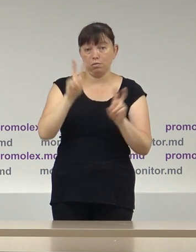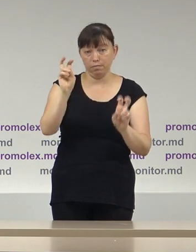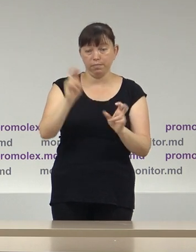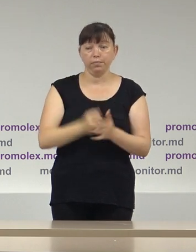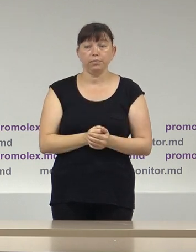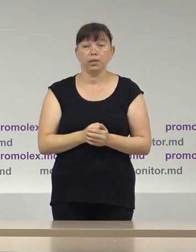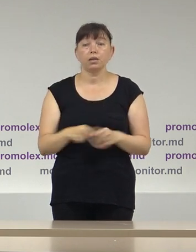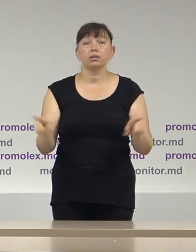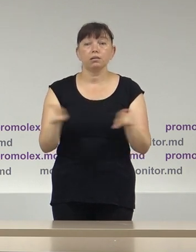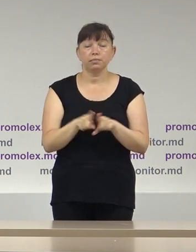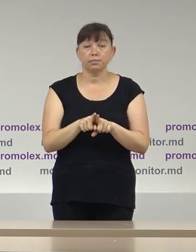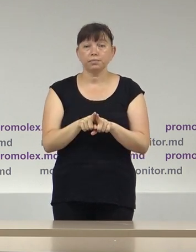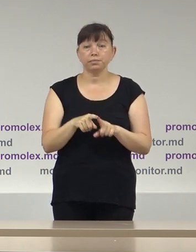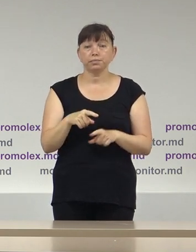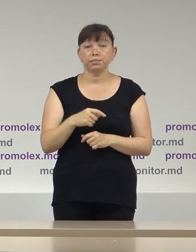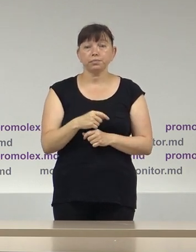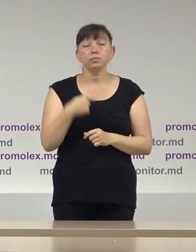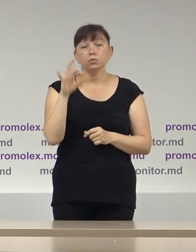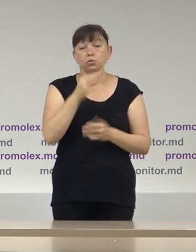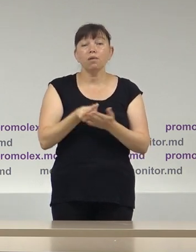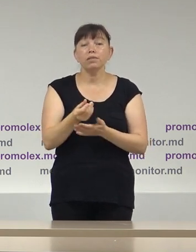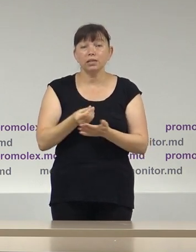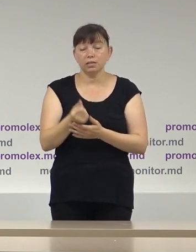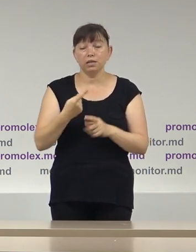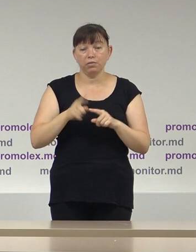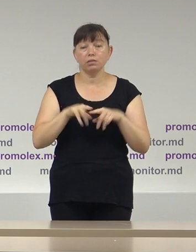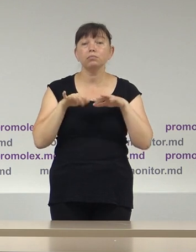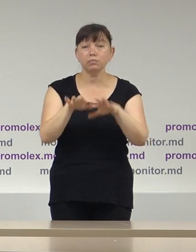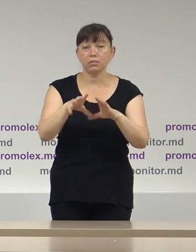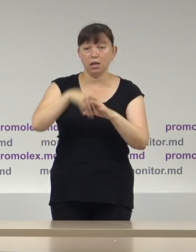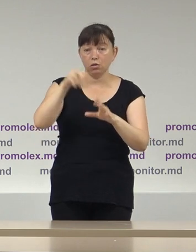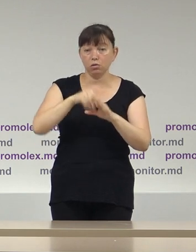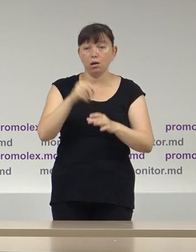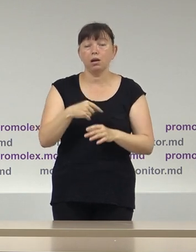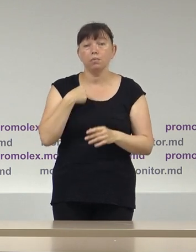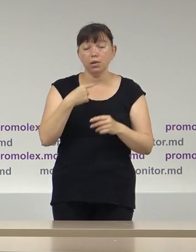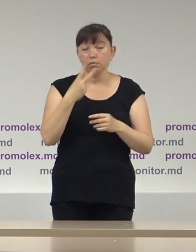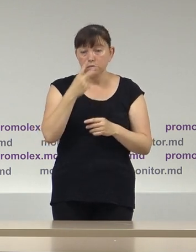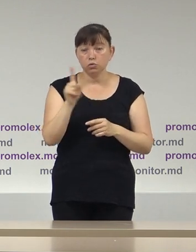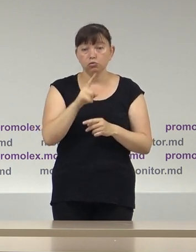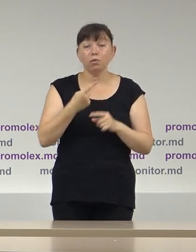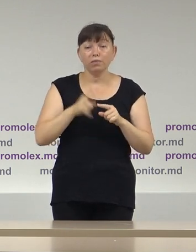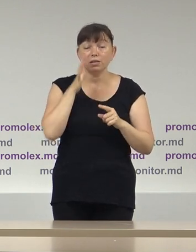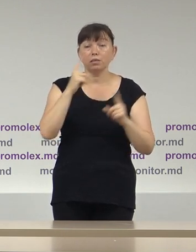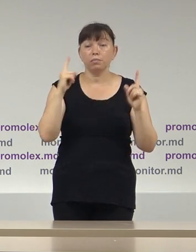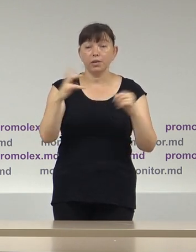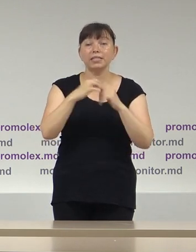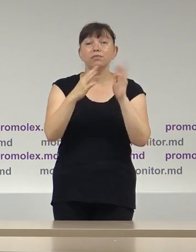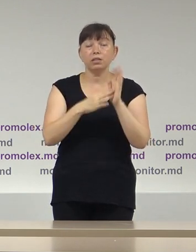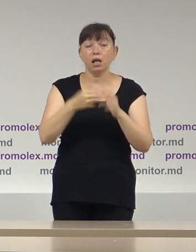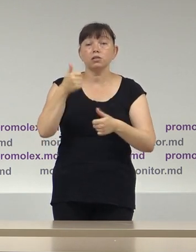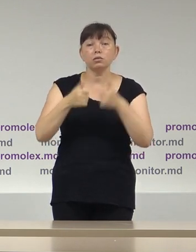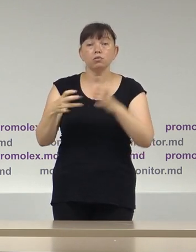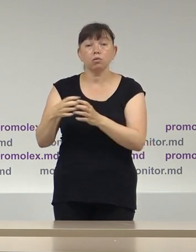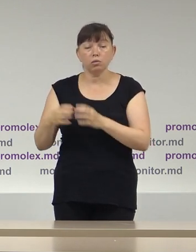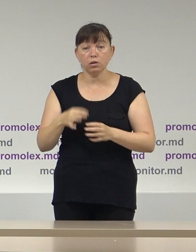La fel, cu referință la finanțarea campaniei electorale, constatăm că în perioada de referință, 19 concurenții